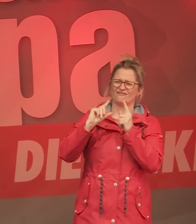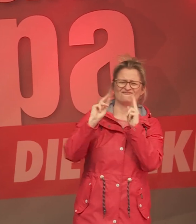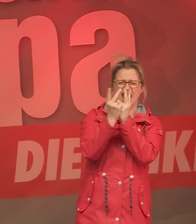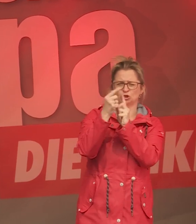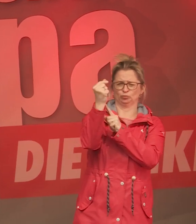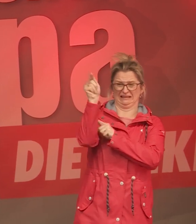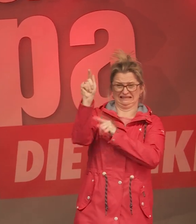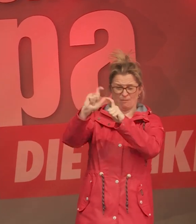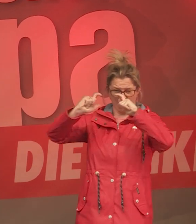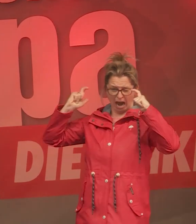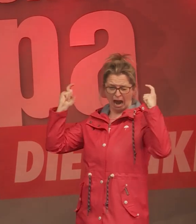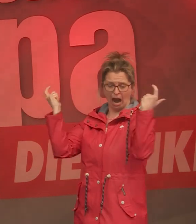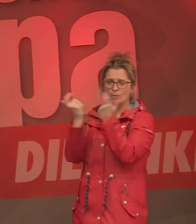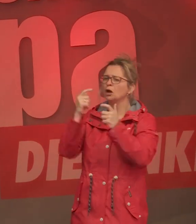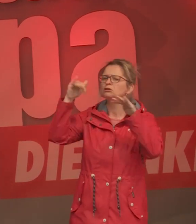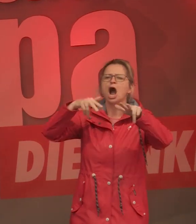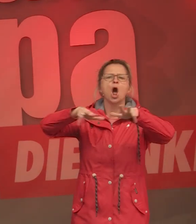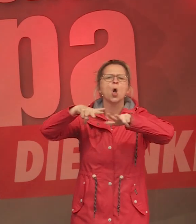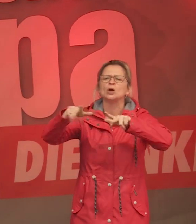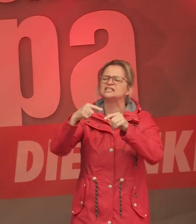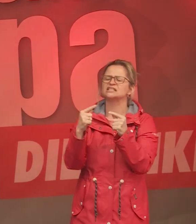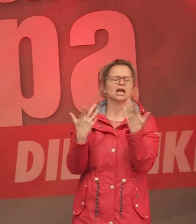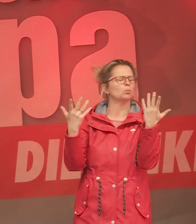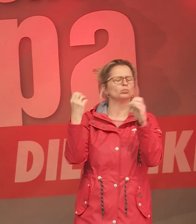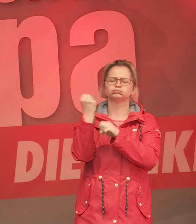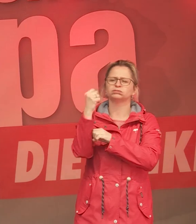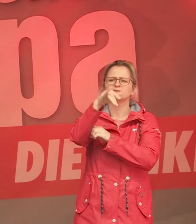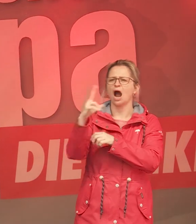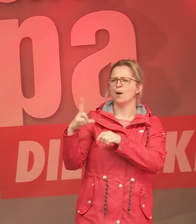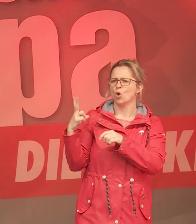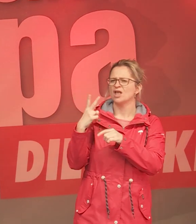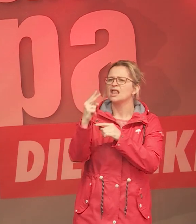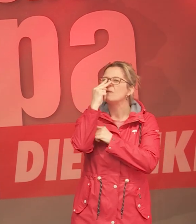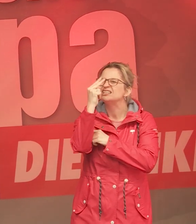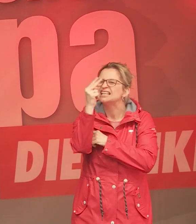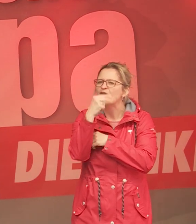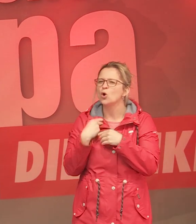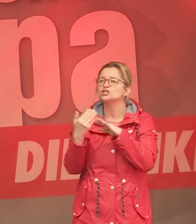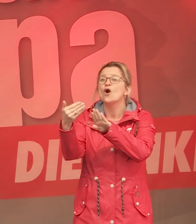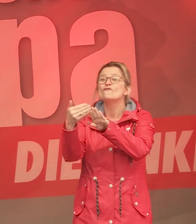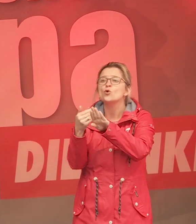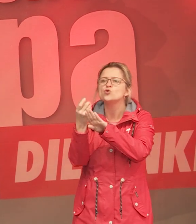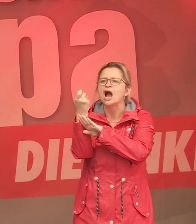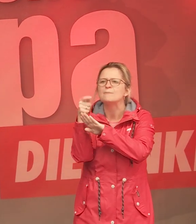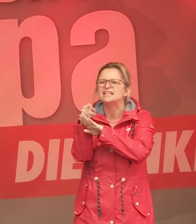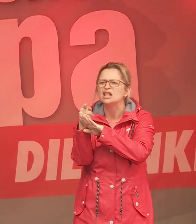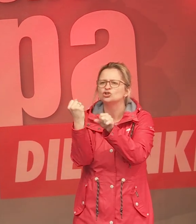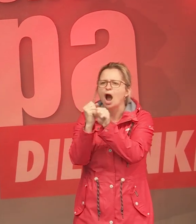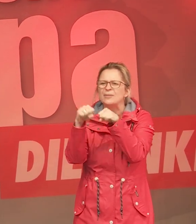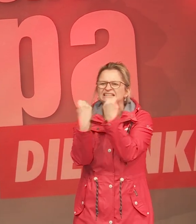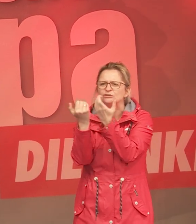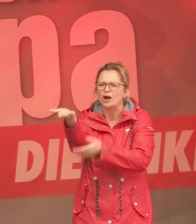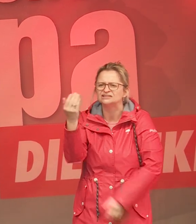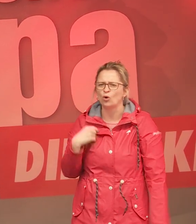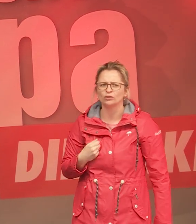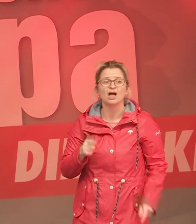im Übrigen interessant, modernste Logistik bei frühkapitalistischen Arbeitsverhältnissen, Amazon zahlt